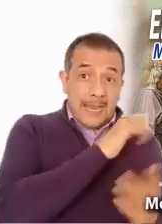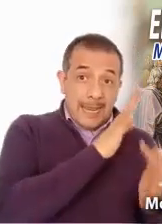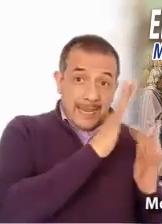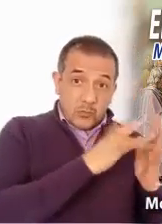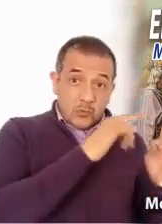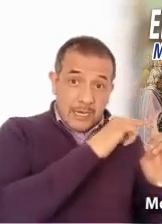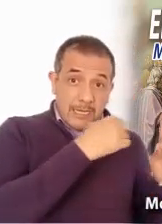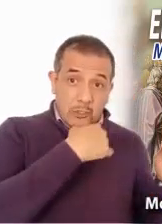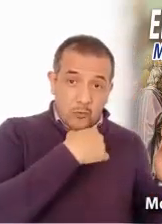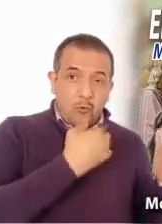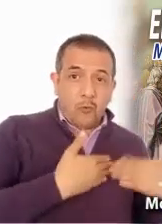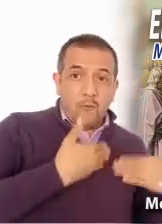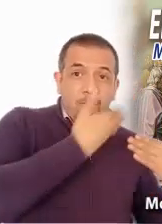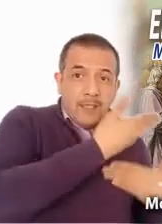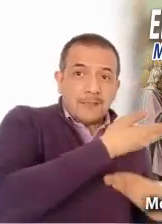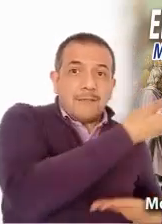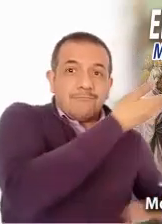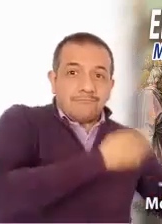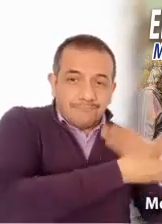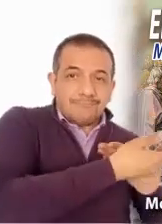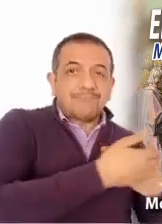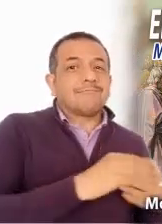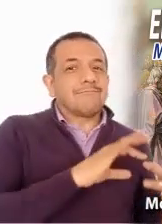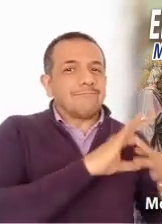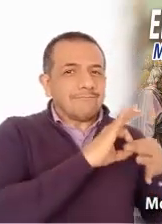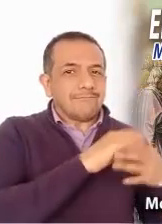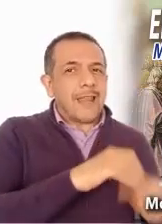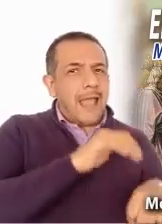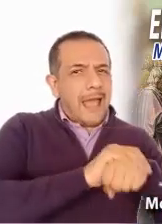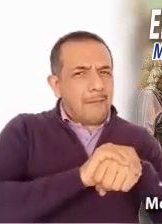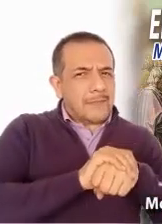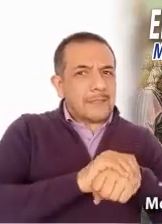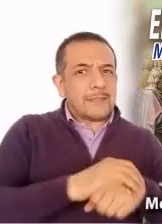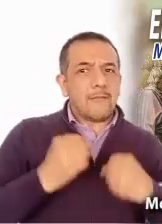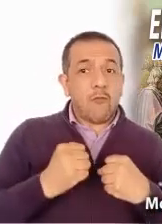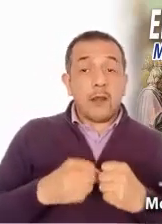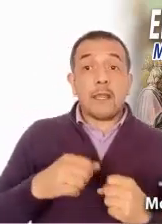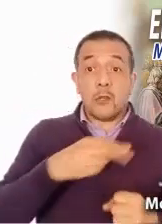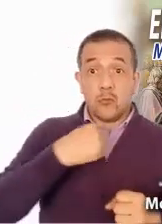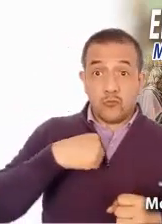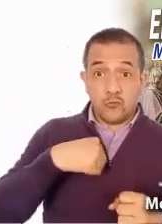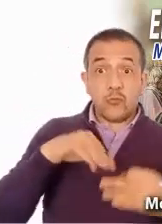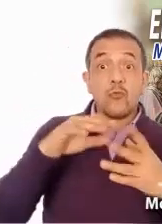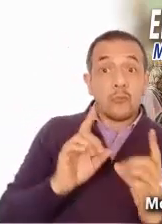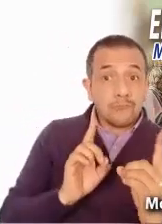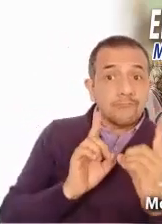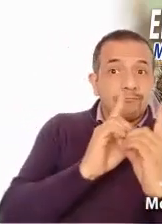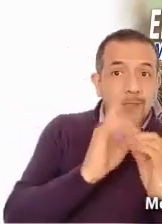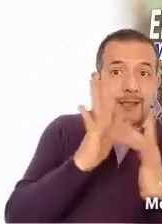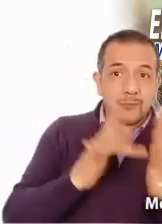amistad entre nosotros. Acerquémonos a Jesús, participemos de todas sus actividades,